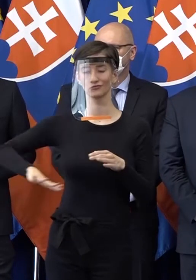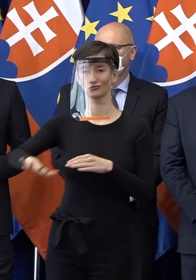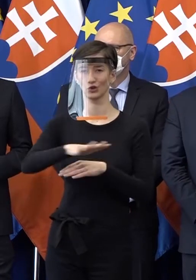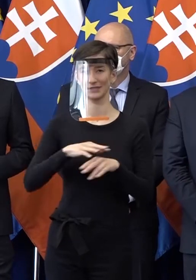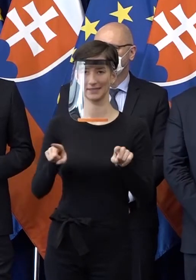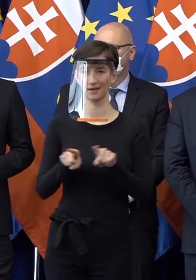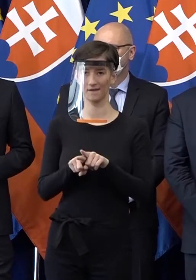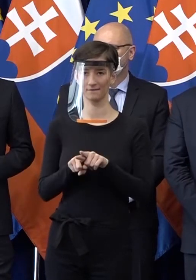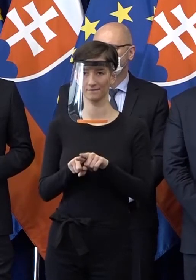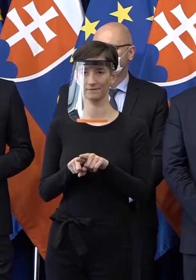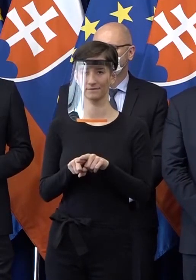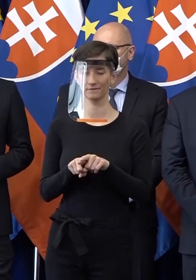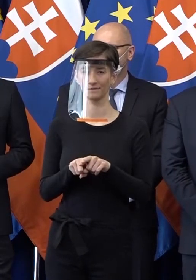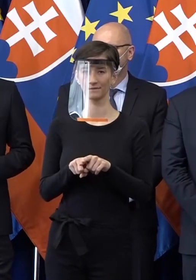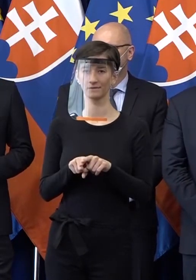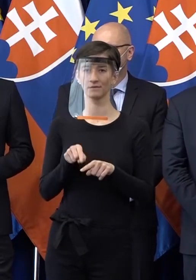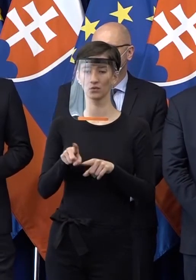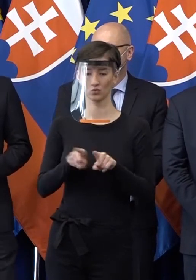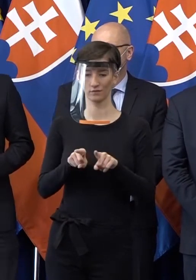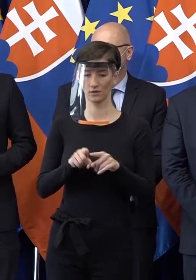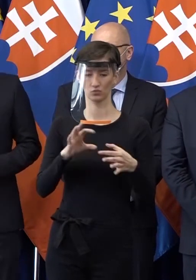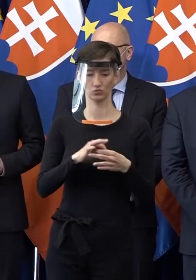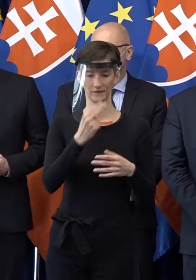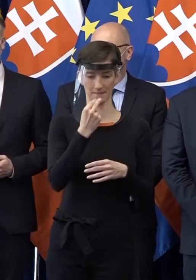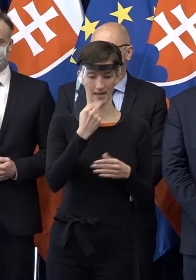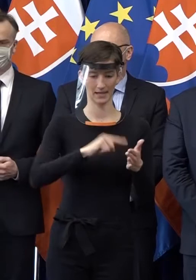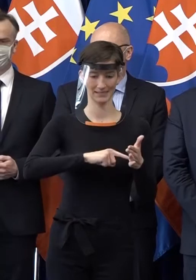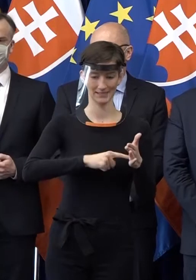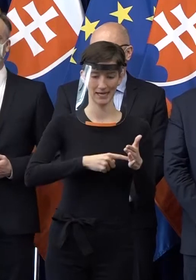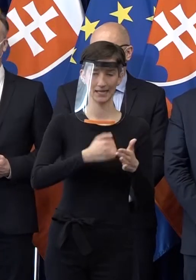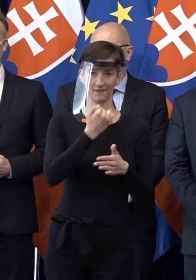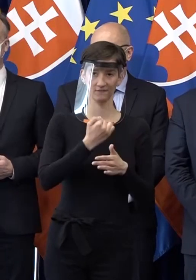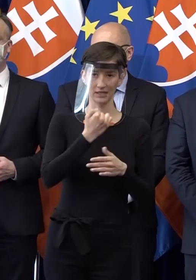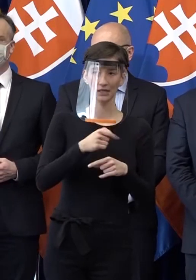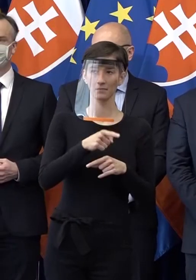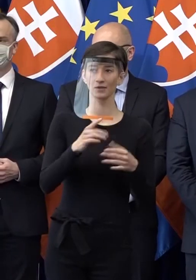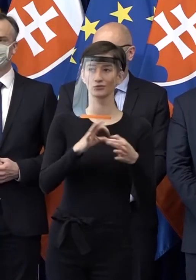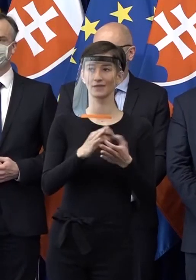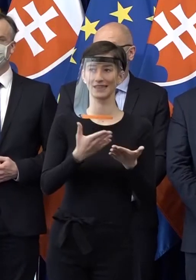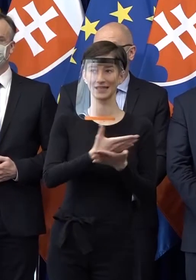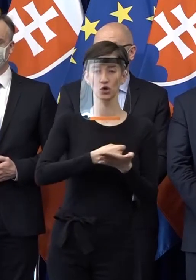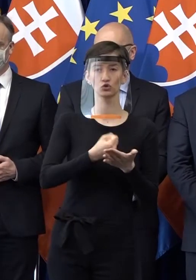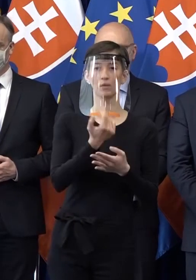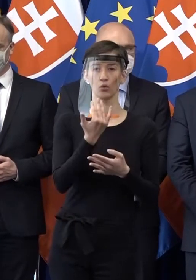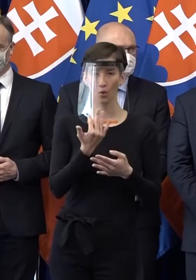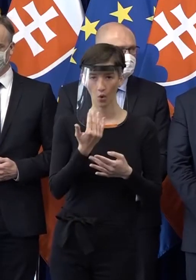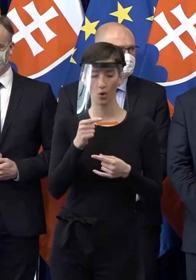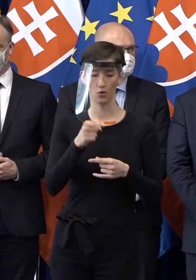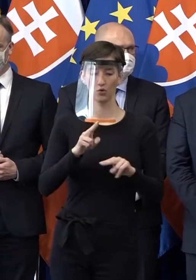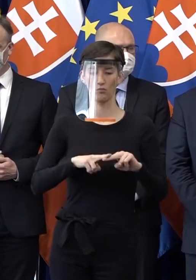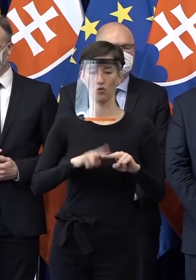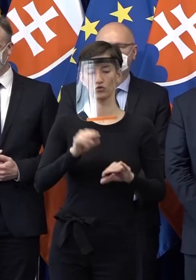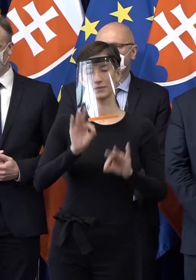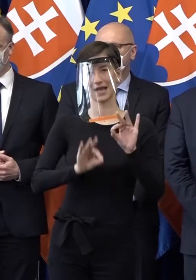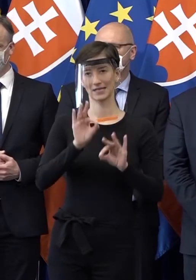veľmi podobnom duchu, ako to je nadstavené voči malým a stredným firmám. Čiže v závislosti od poklesu tržieb by veľmi rýchlo tá pomoc mohla prúdiť